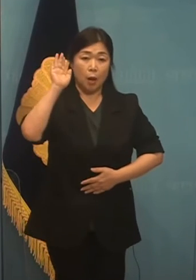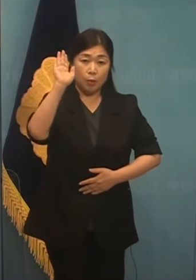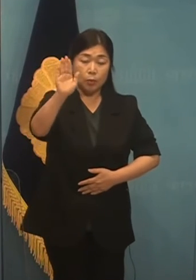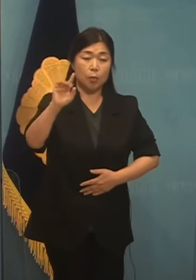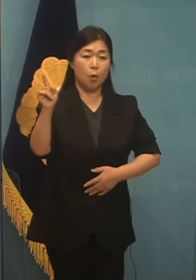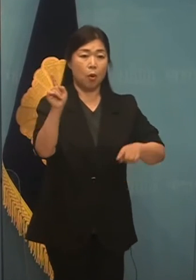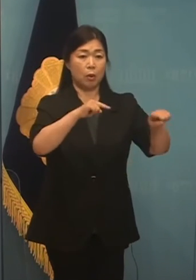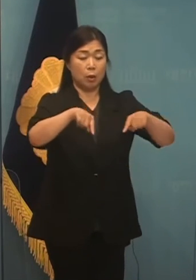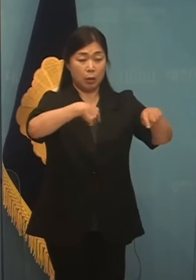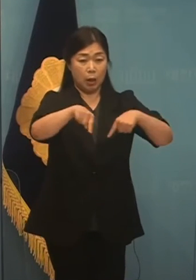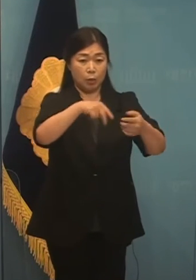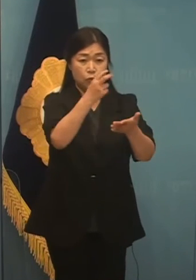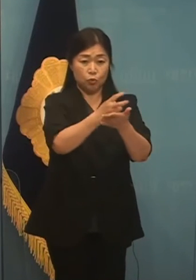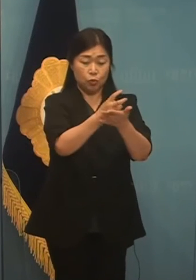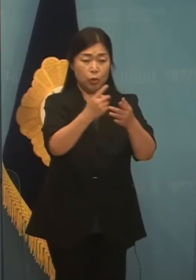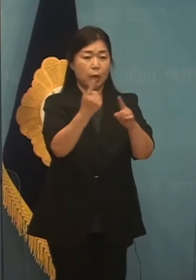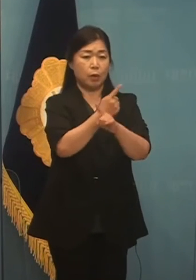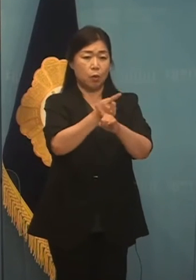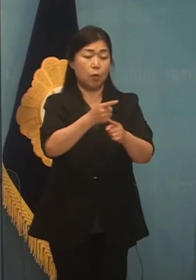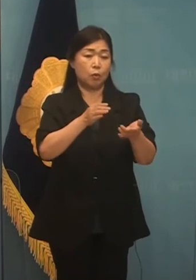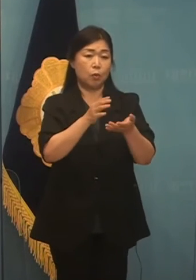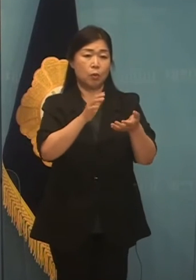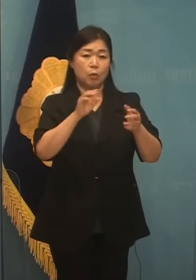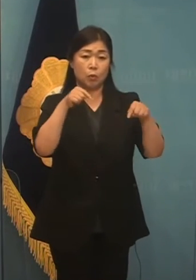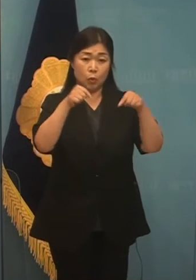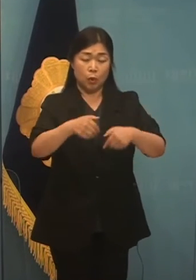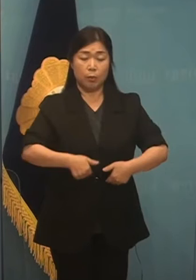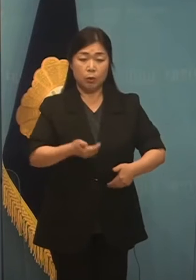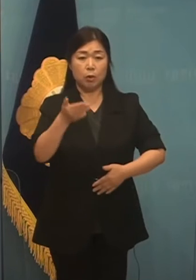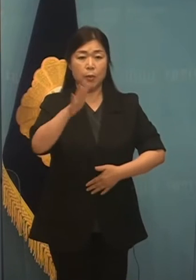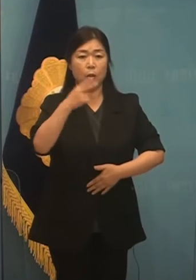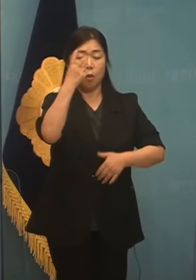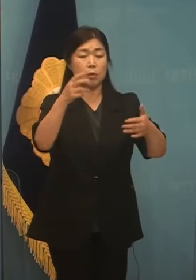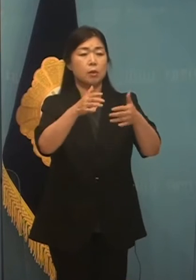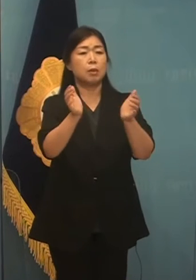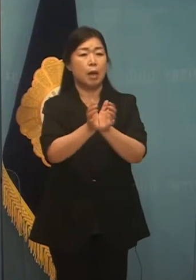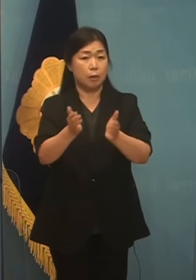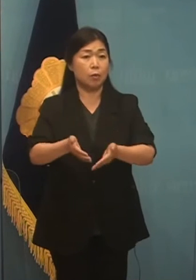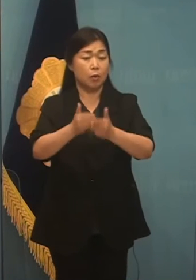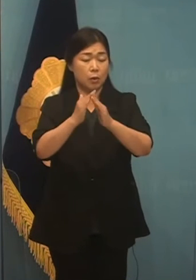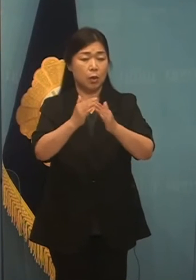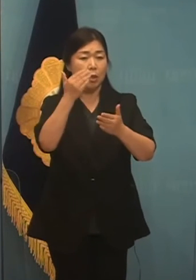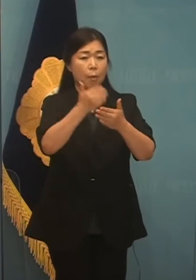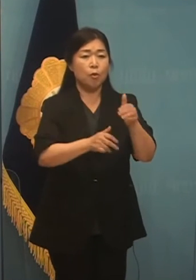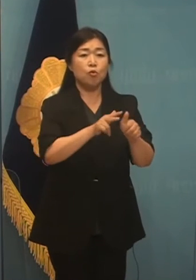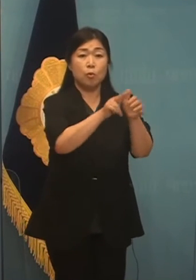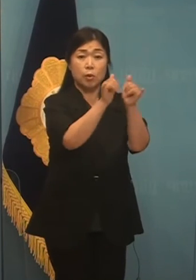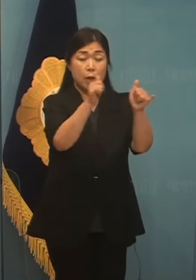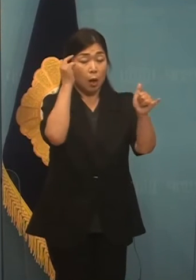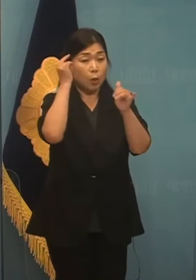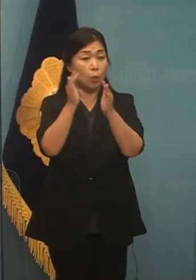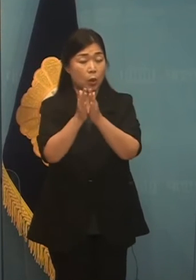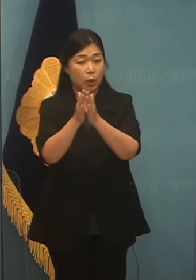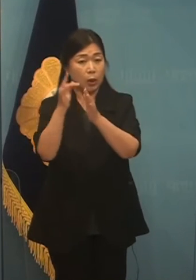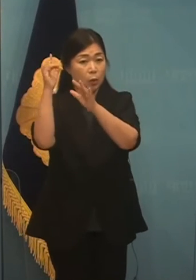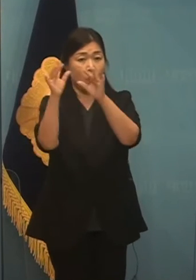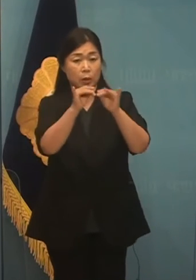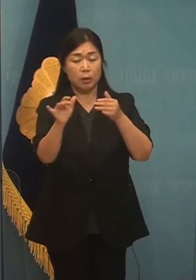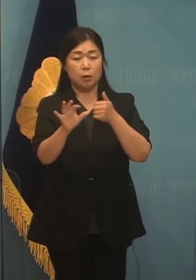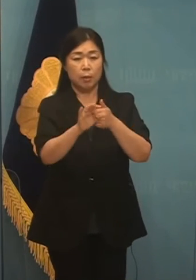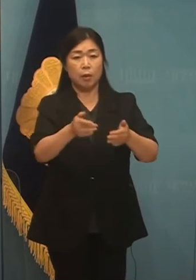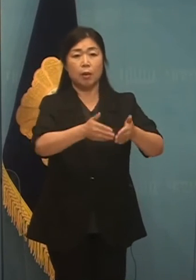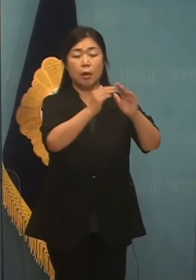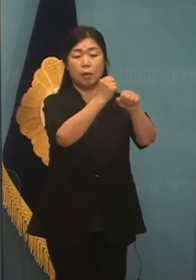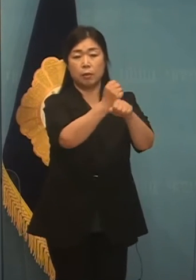당규 개정에 대한 논의도 있어야겠지만 검증단 설치는 나머지 후보들만 동의하면 진행할 수 있는